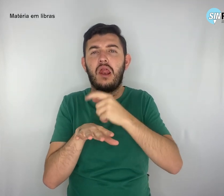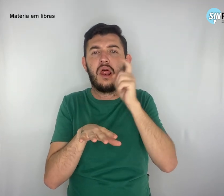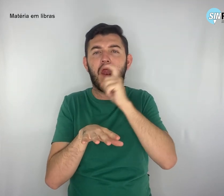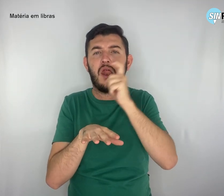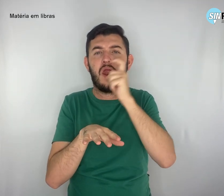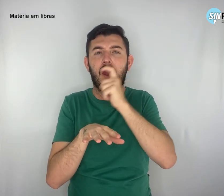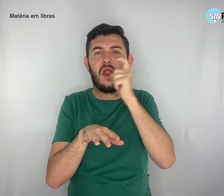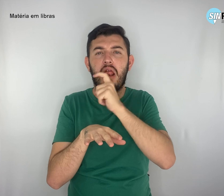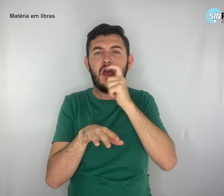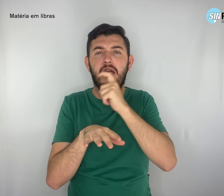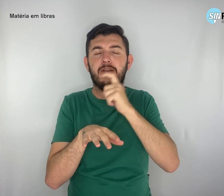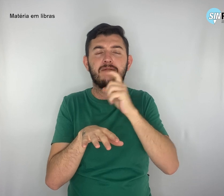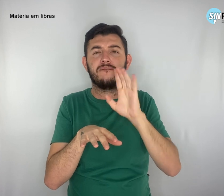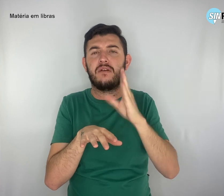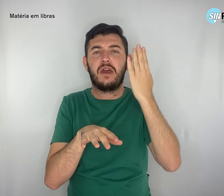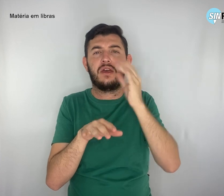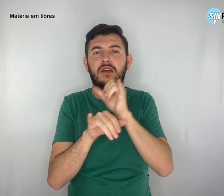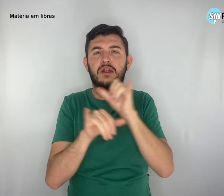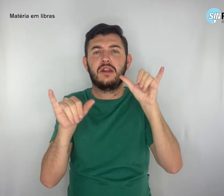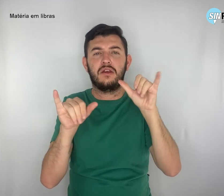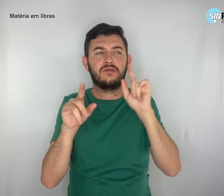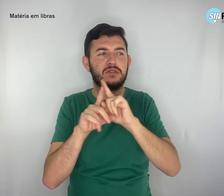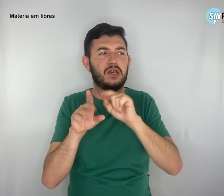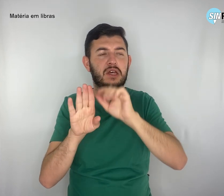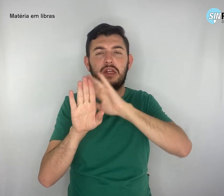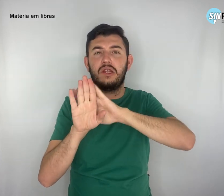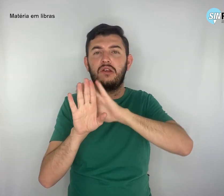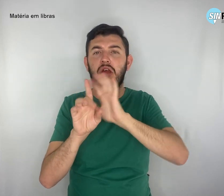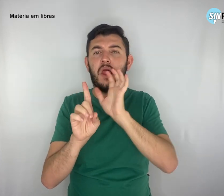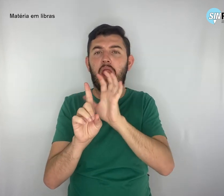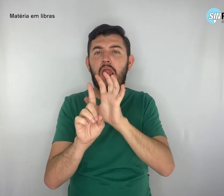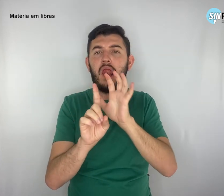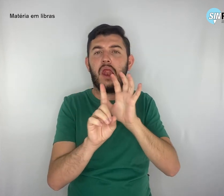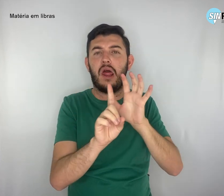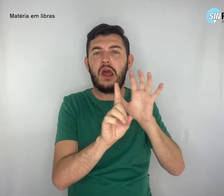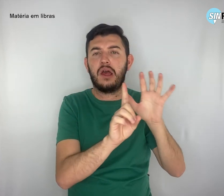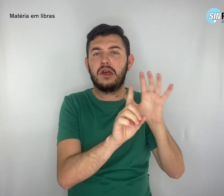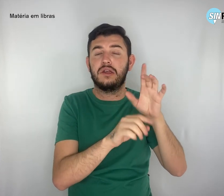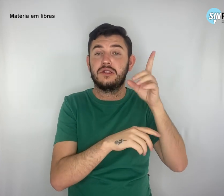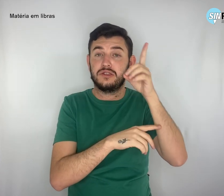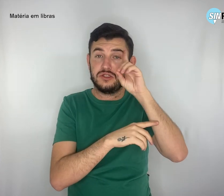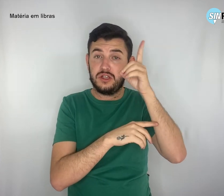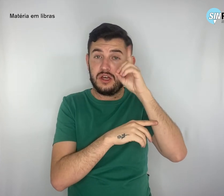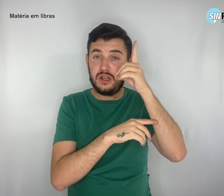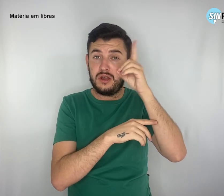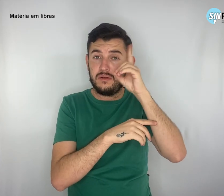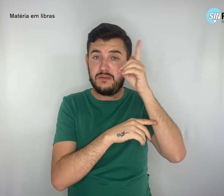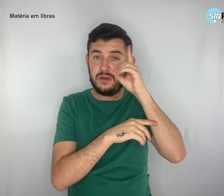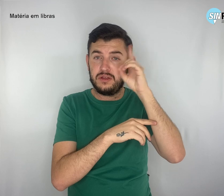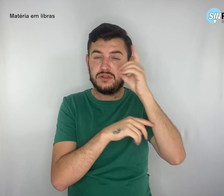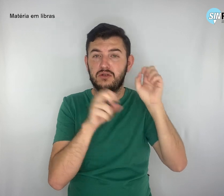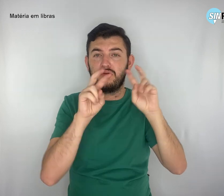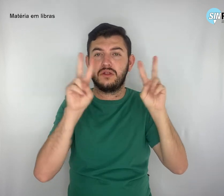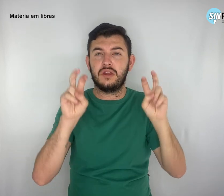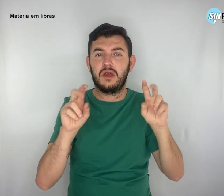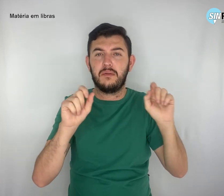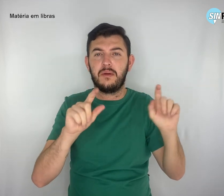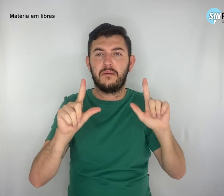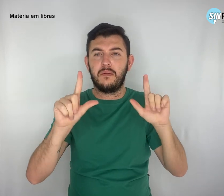doutrinação ideológica veiculado diariamente pela chamada grande mídia. As